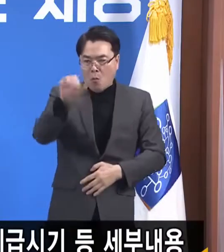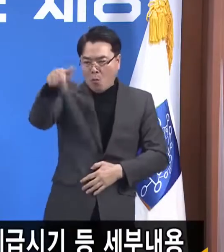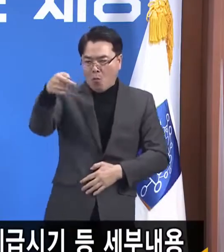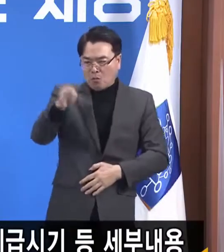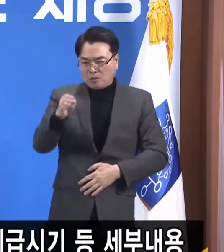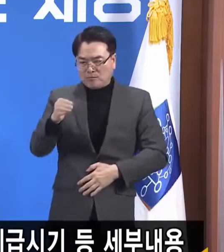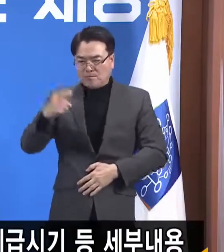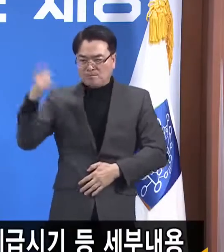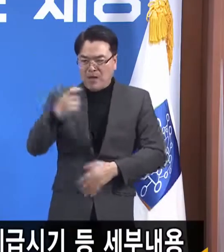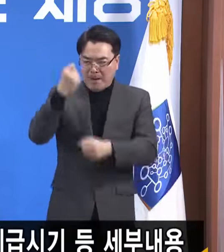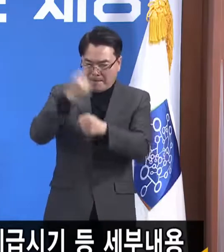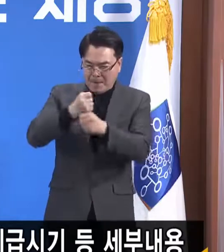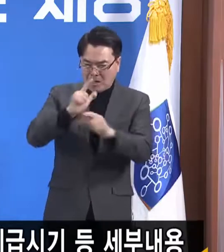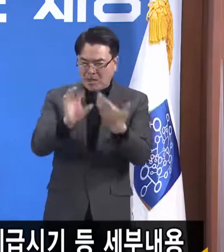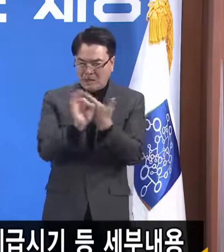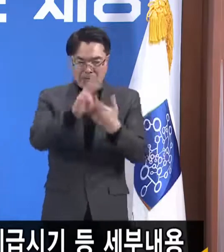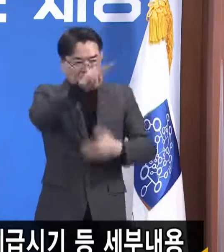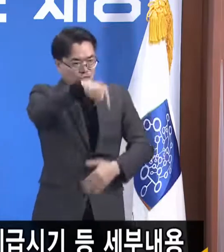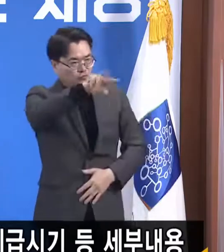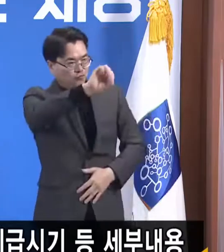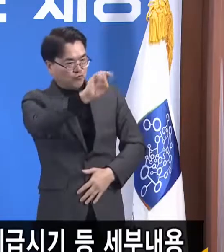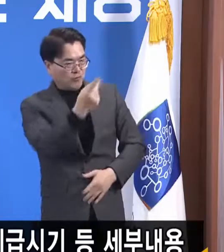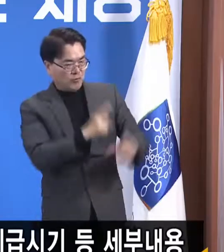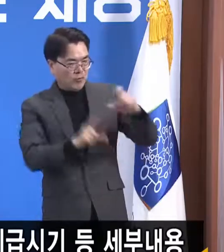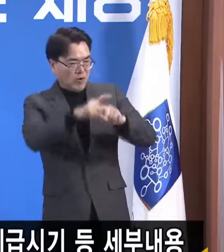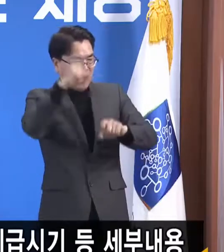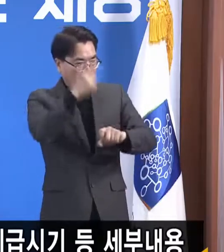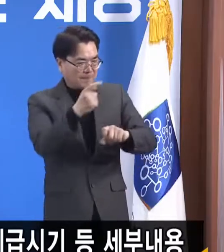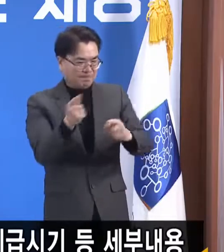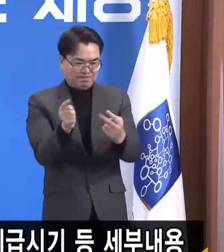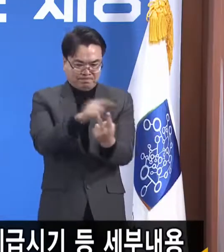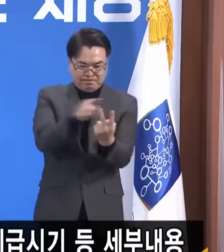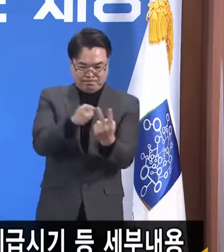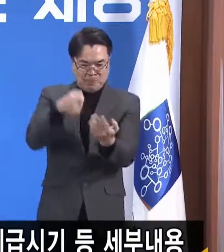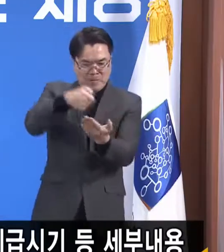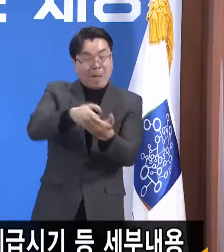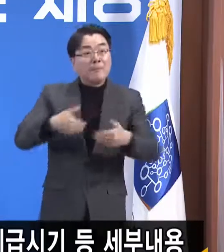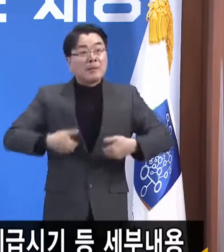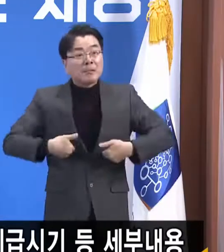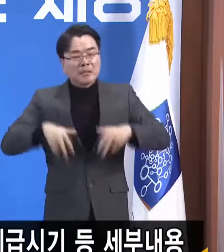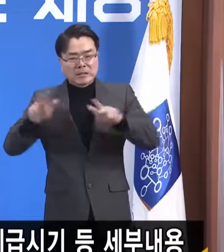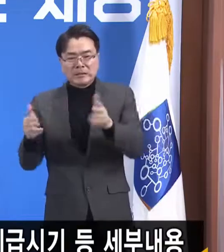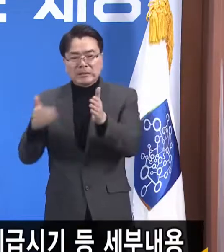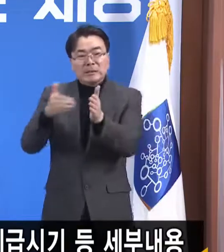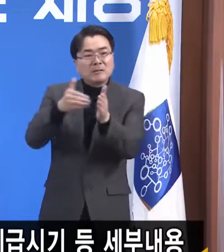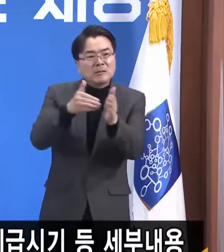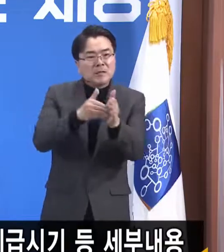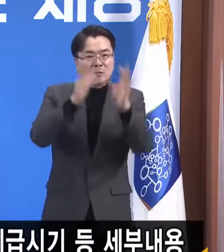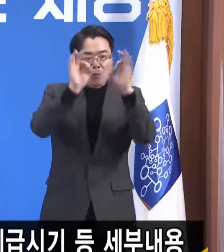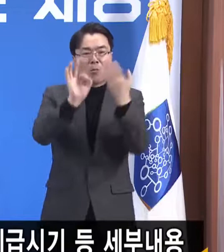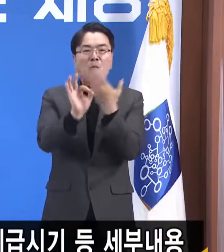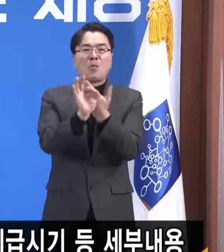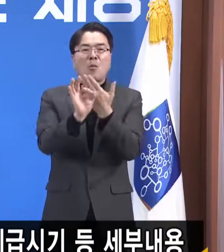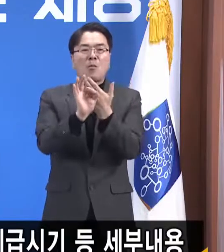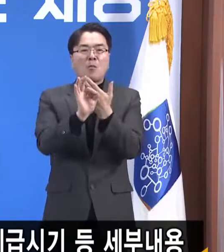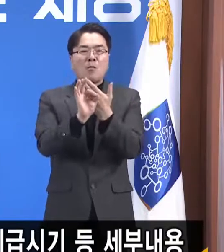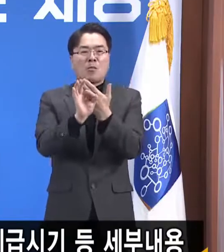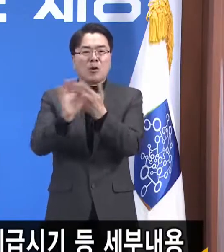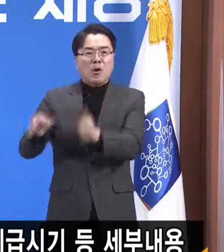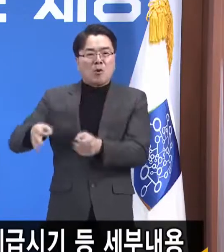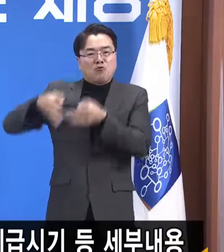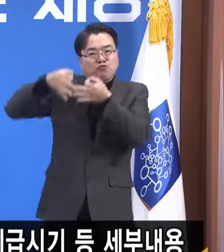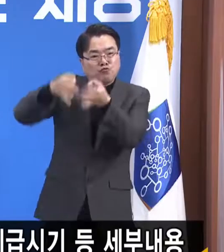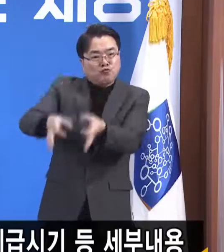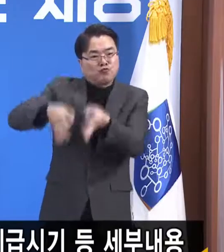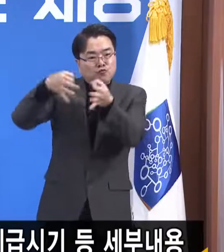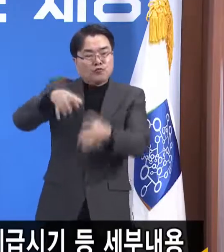것이냐를 전략적으로 선택해야 하는데 지금까지는 공급이 부족한 즉 투자할 곳은